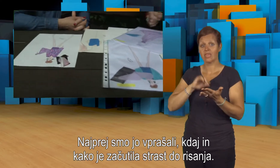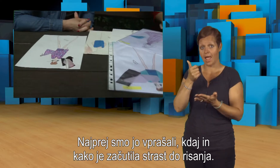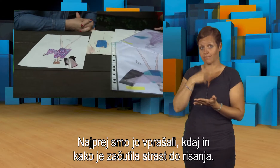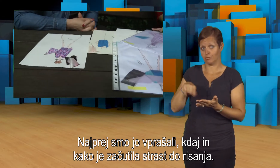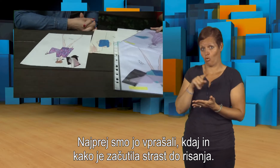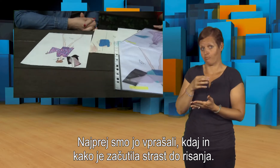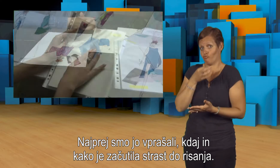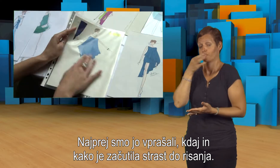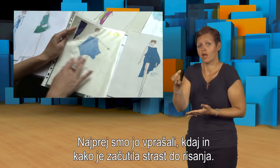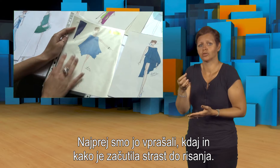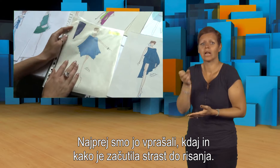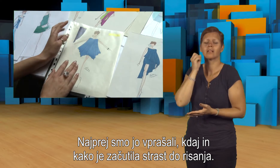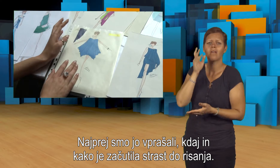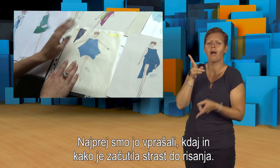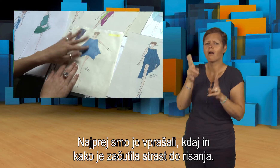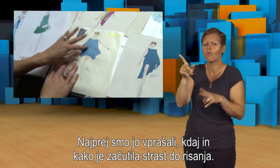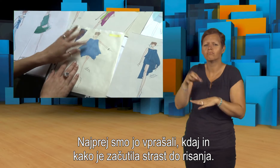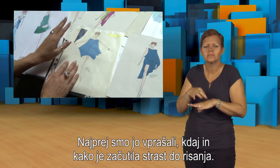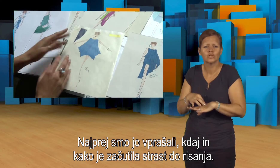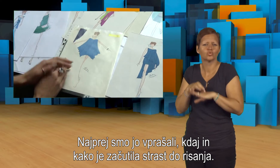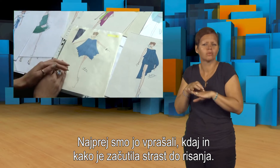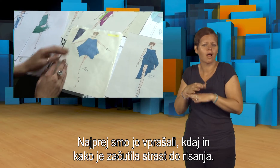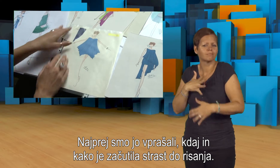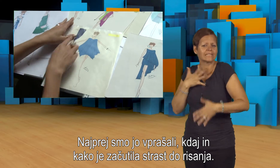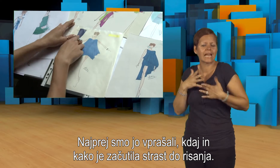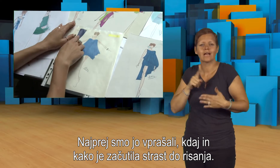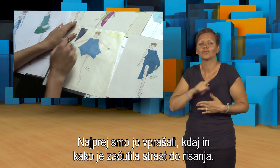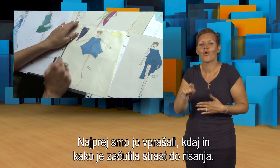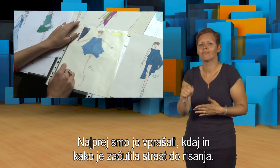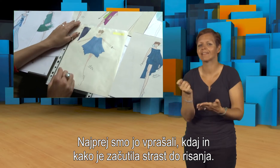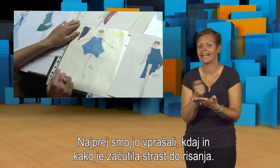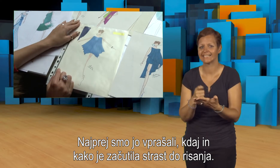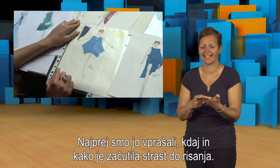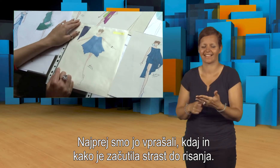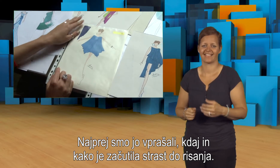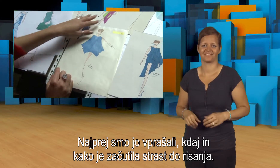Najprej smo jo vprašali, kda in kako je začutila strast dorisanja.